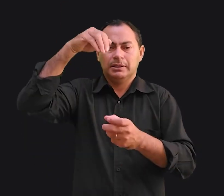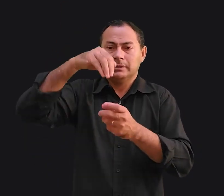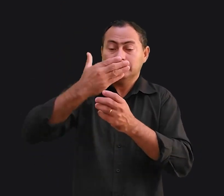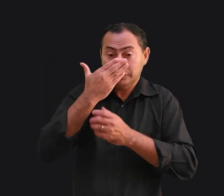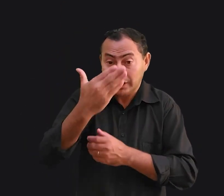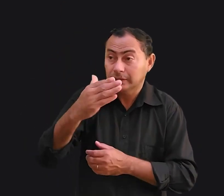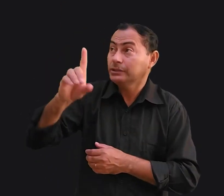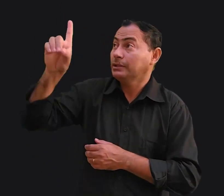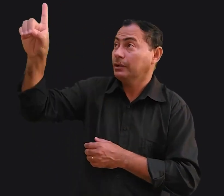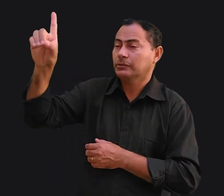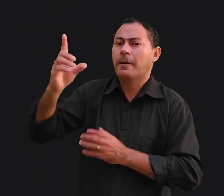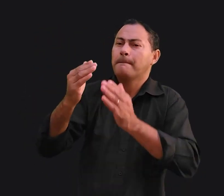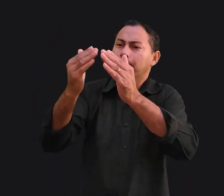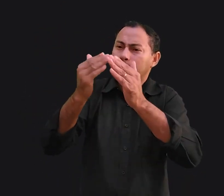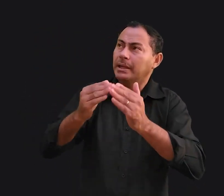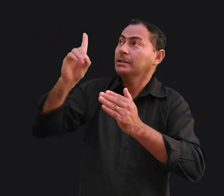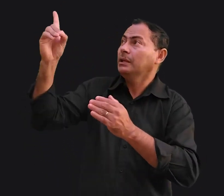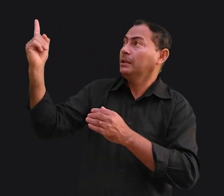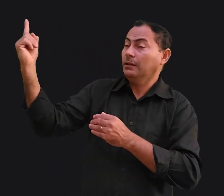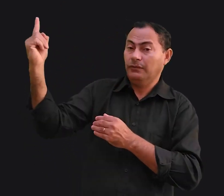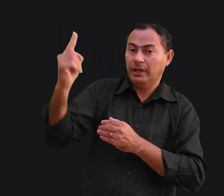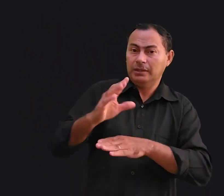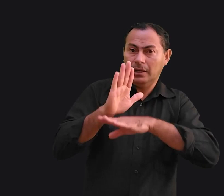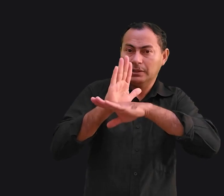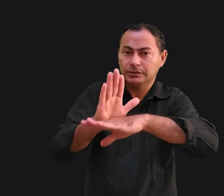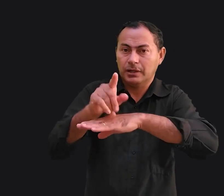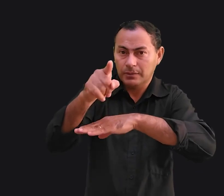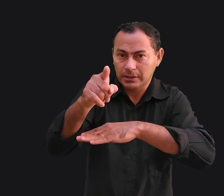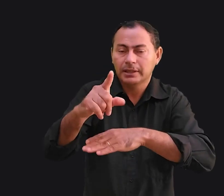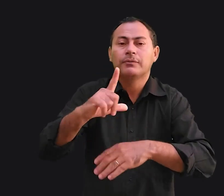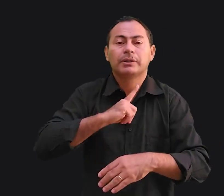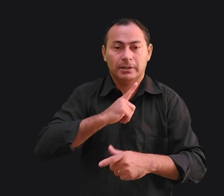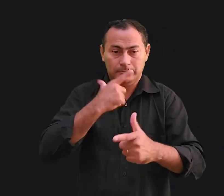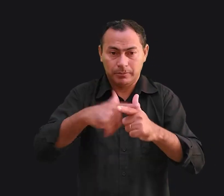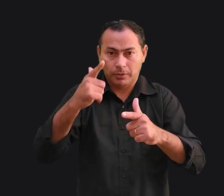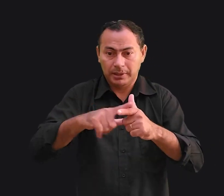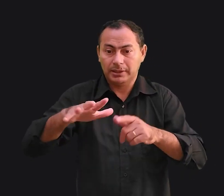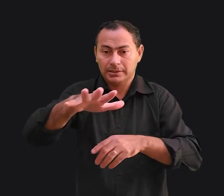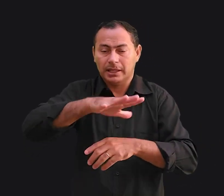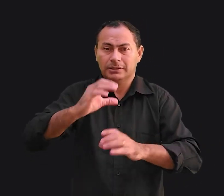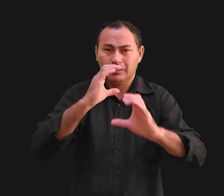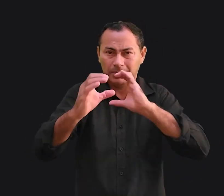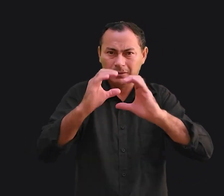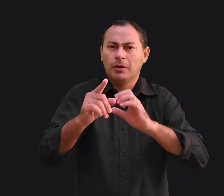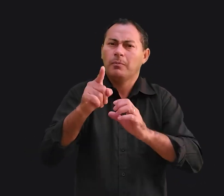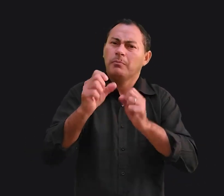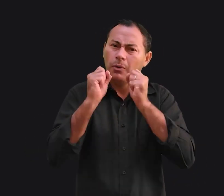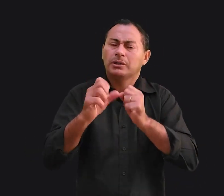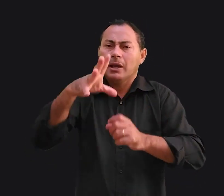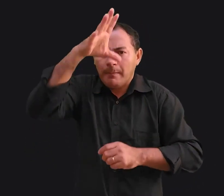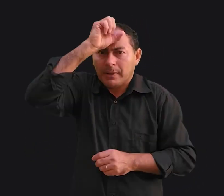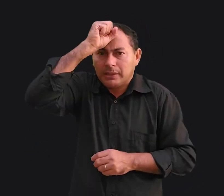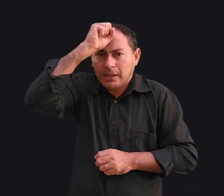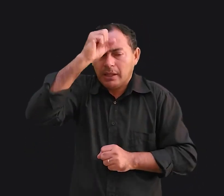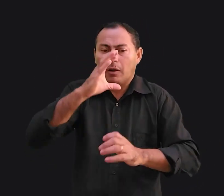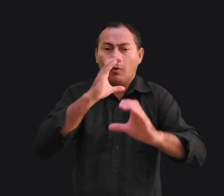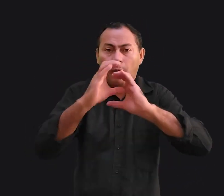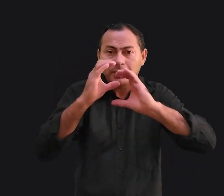Deus, de pedir que Ele venha lhe ajudar. Se você tem problemas nessa área, que você possa aprender a se comunicar de